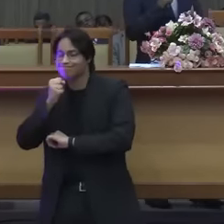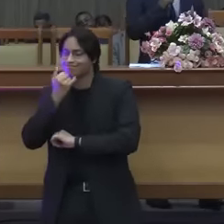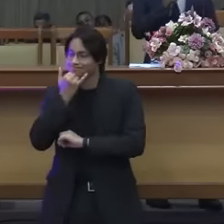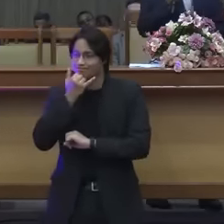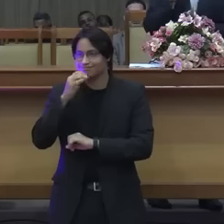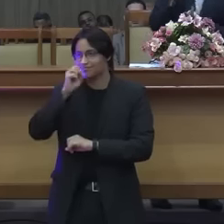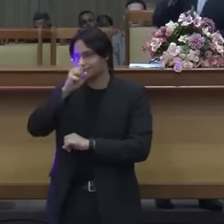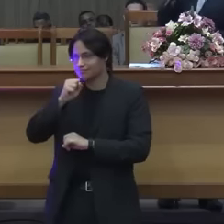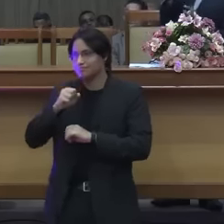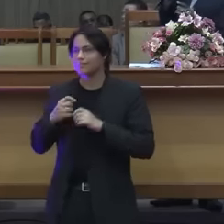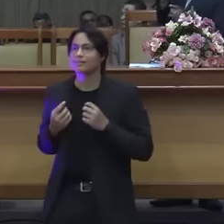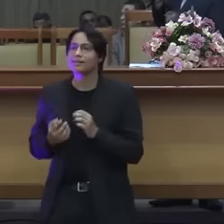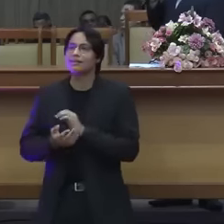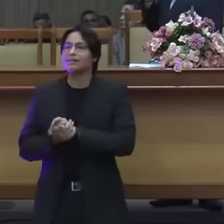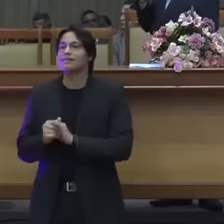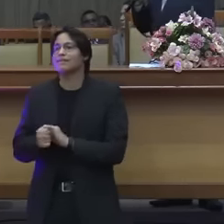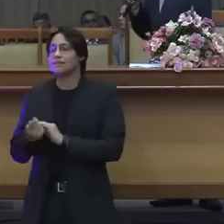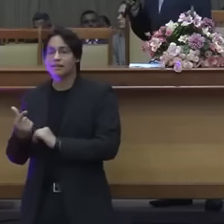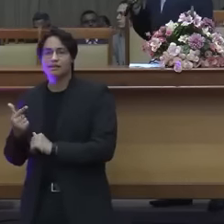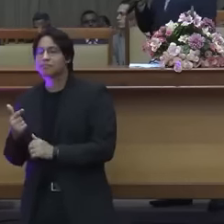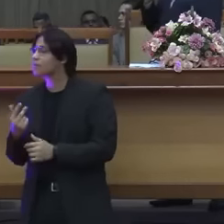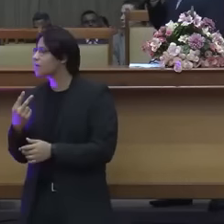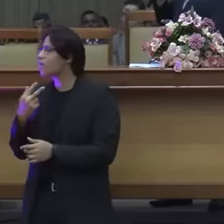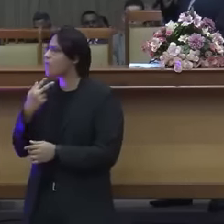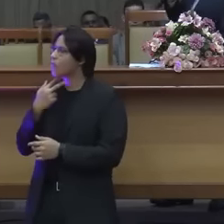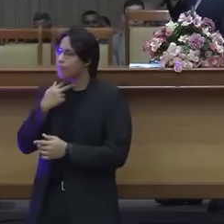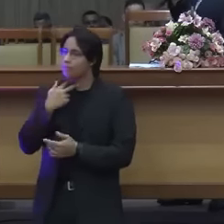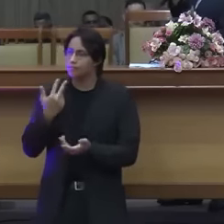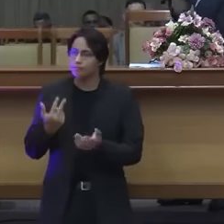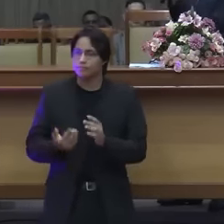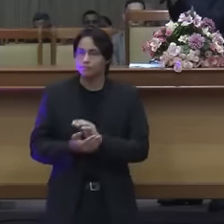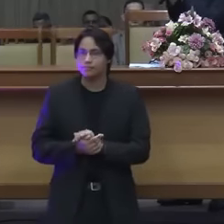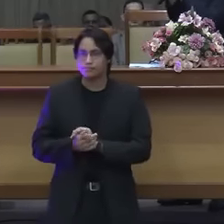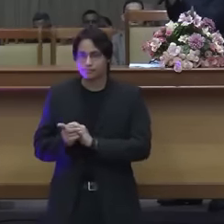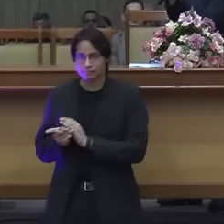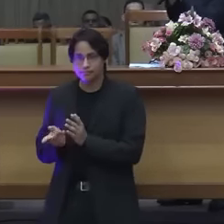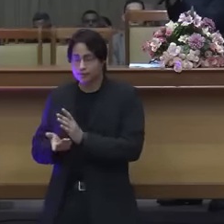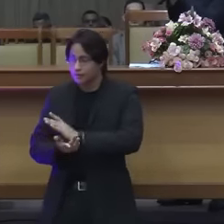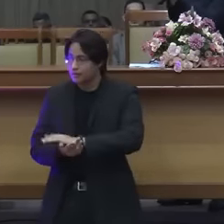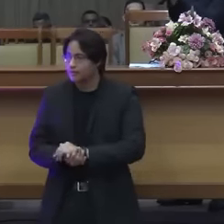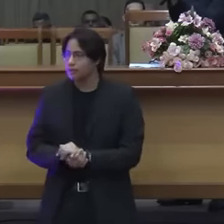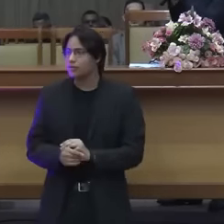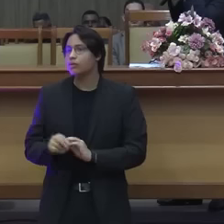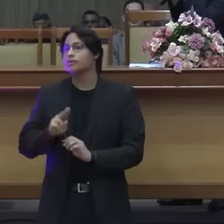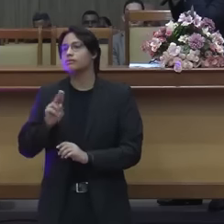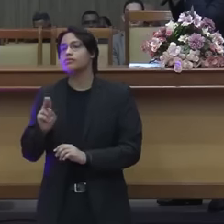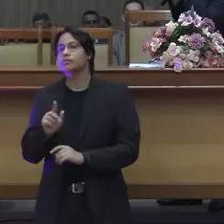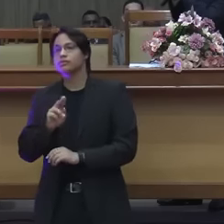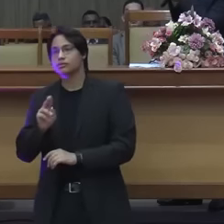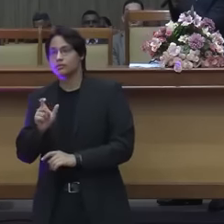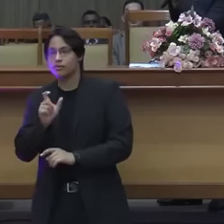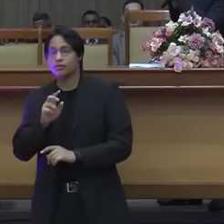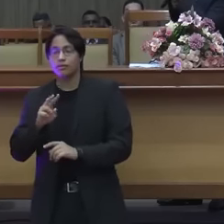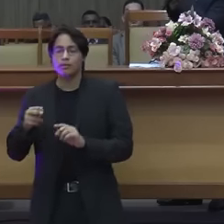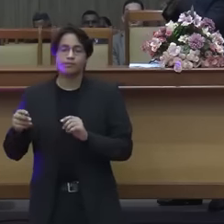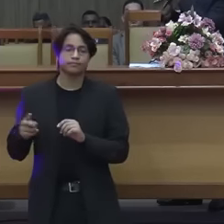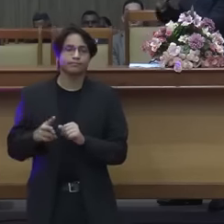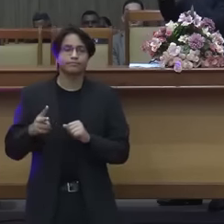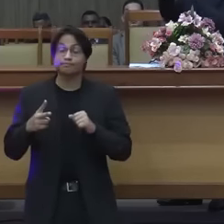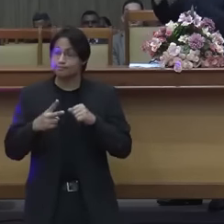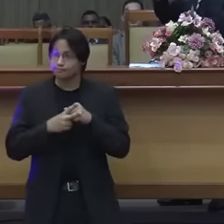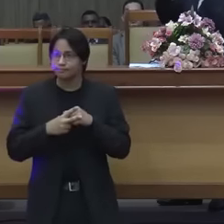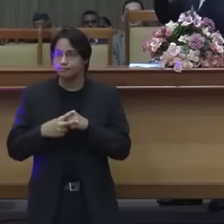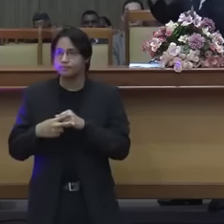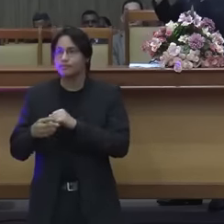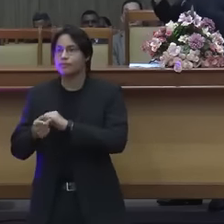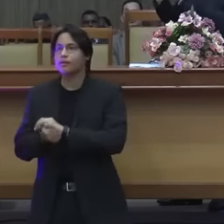sem culpa, essa tradução aí ela está bem suave, usando o verbo violar, mas tem uma que aparece o verbo